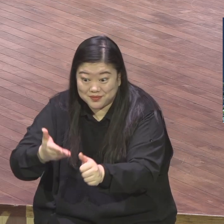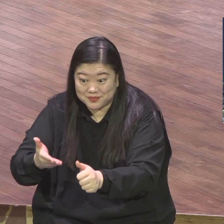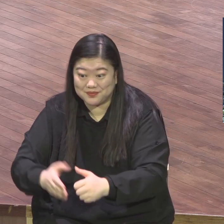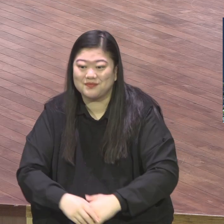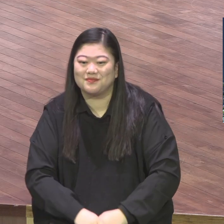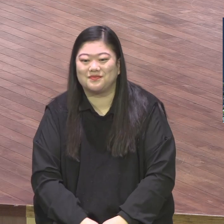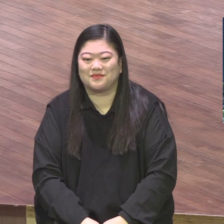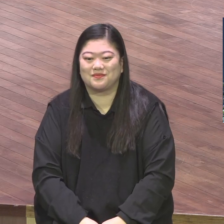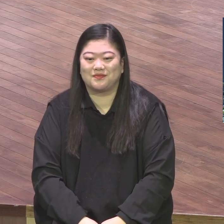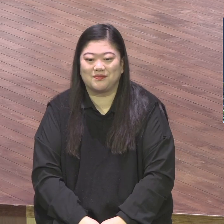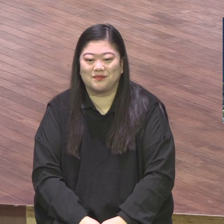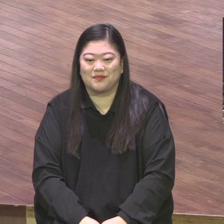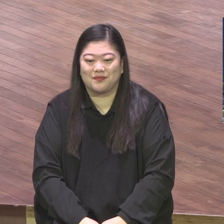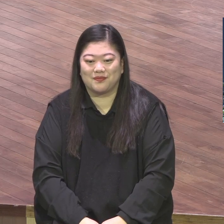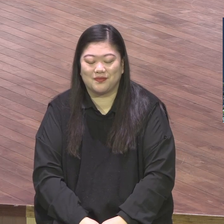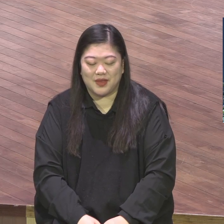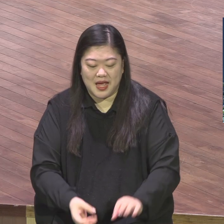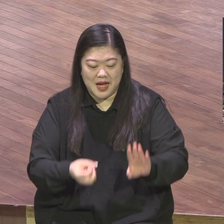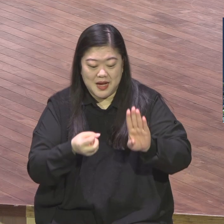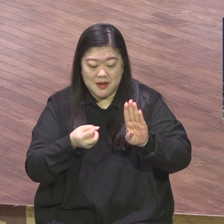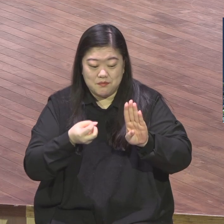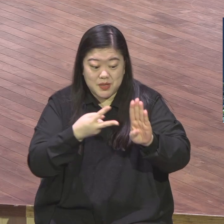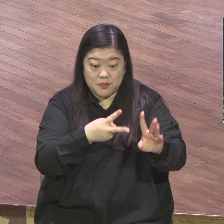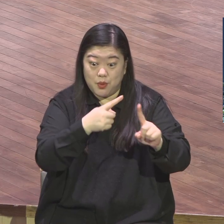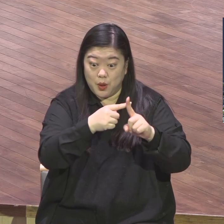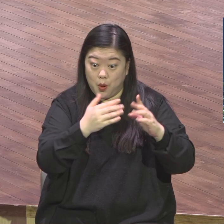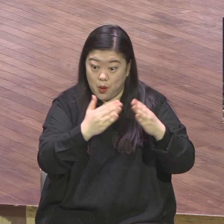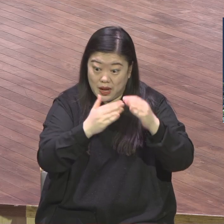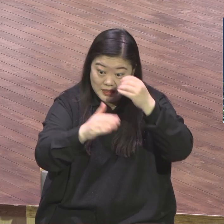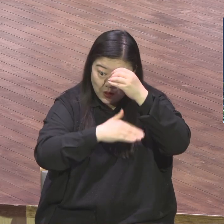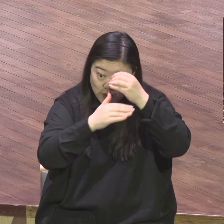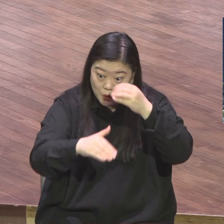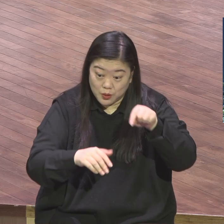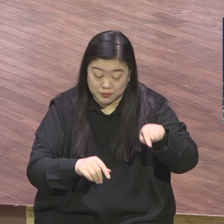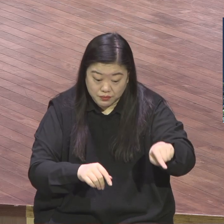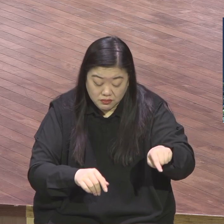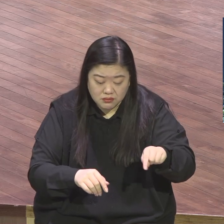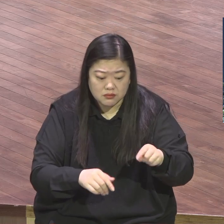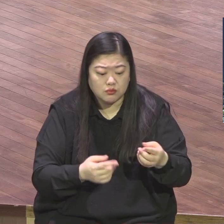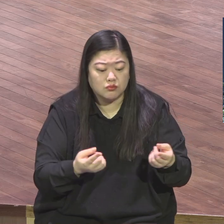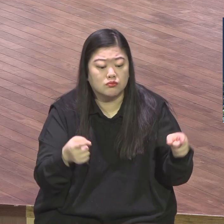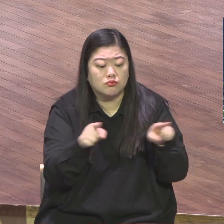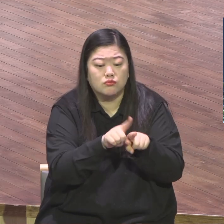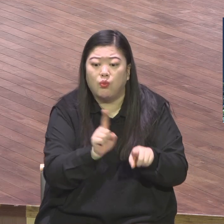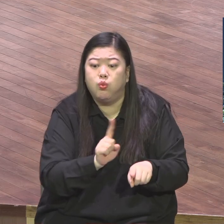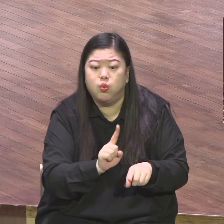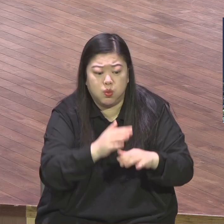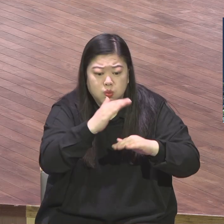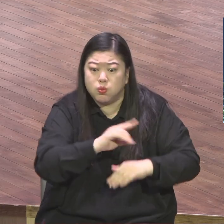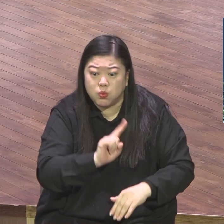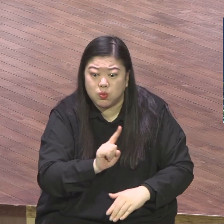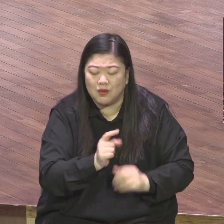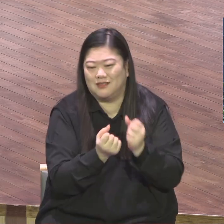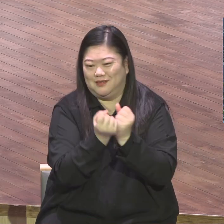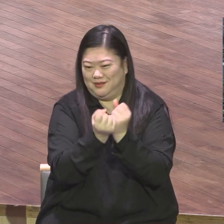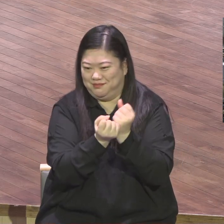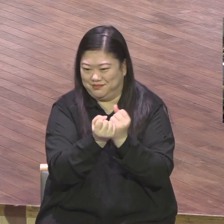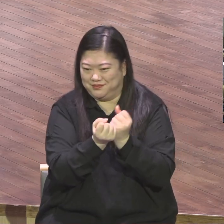바울이 빌리포교의 성도들이 구체적으로 어떤 동력을 했는지에 대해서 밝히고 있어요. 철절입니다. 내가